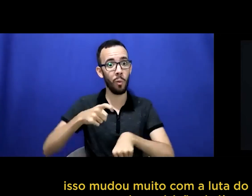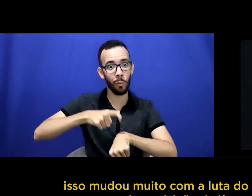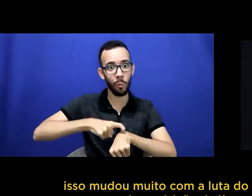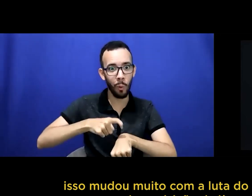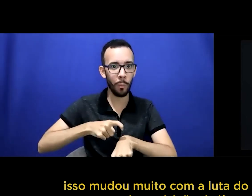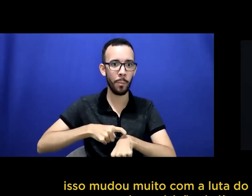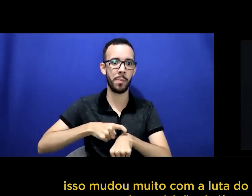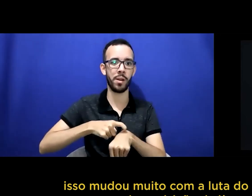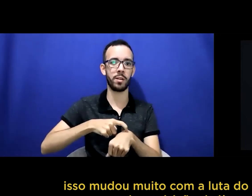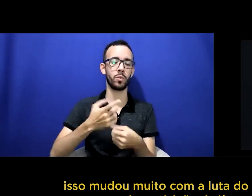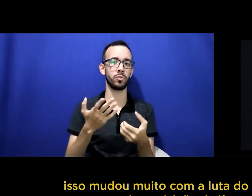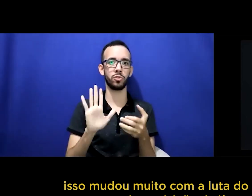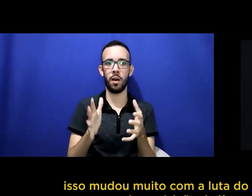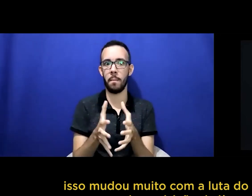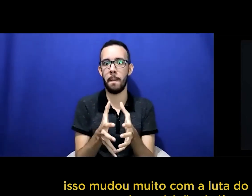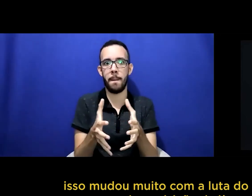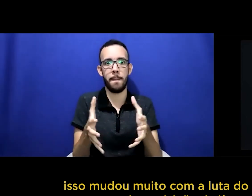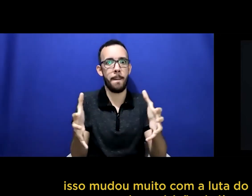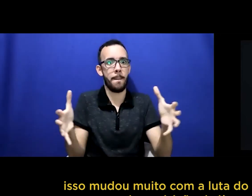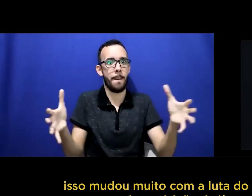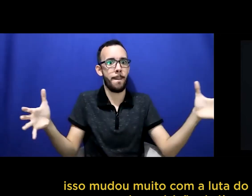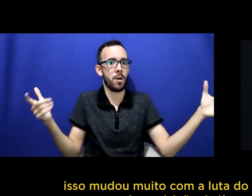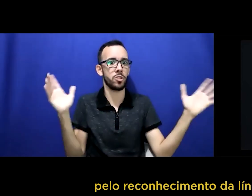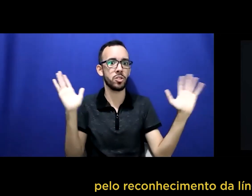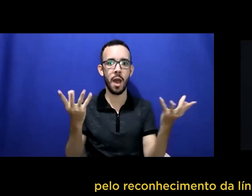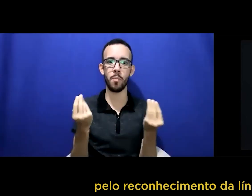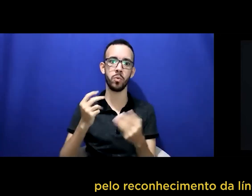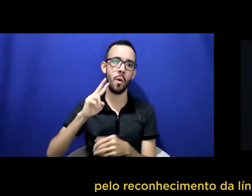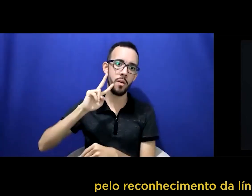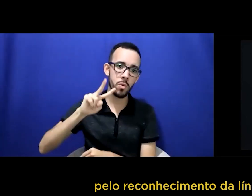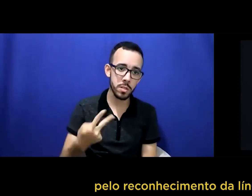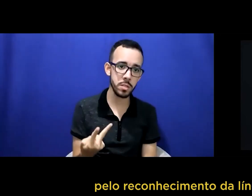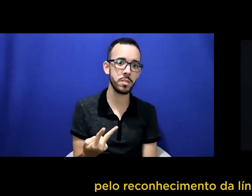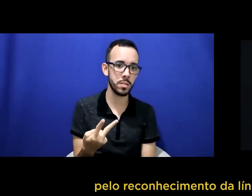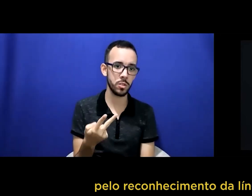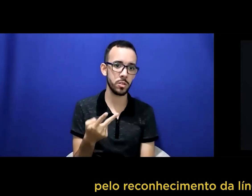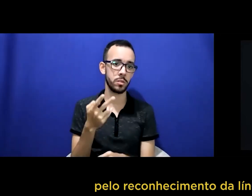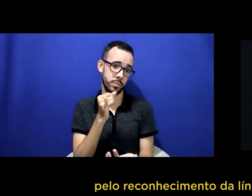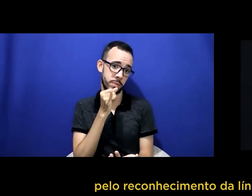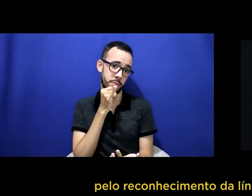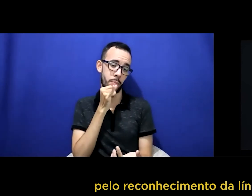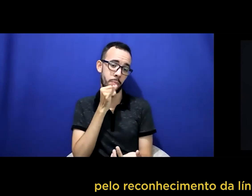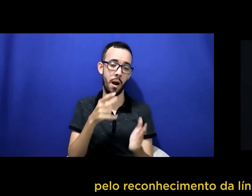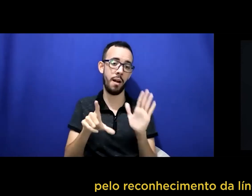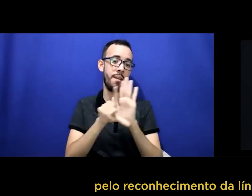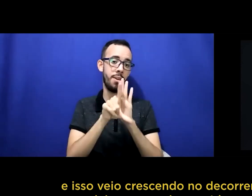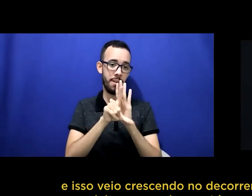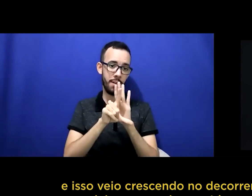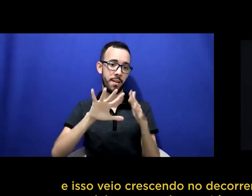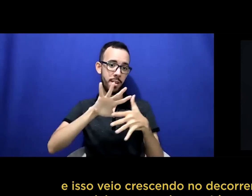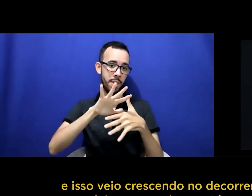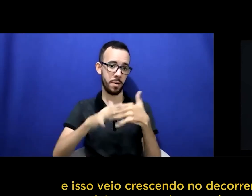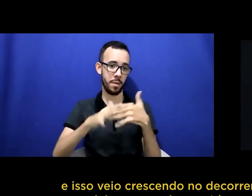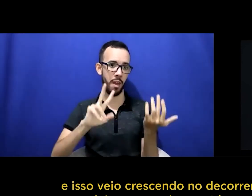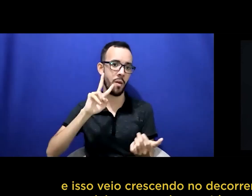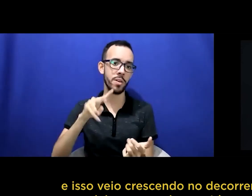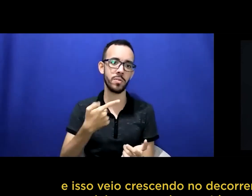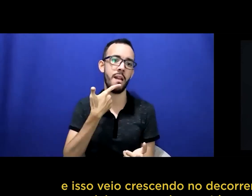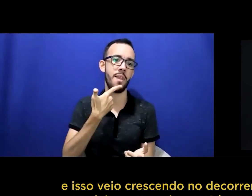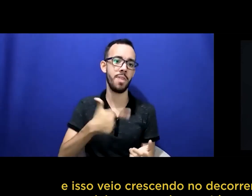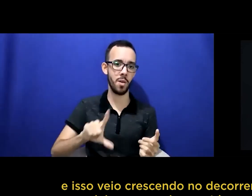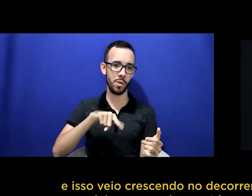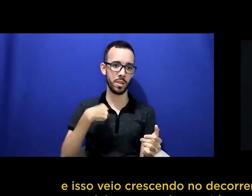povo surdo pela aquisição da língua em libras pelo reconhecimento da língua em libras e isso veio